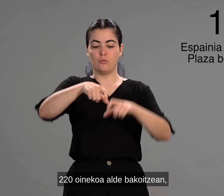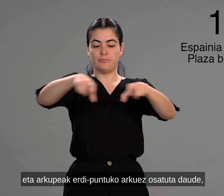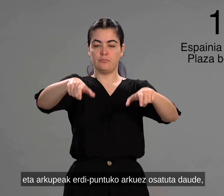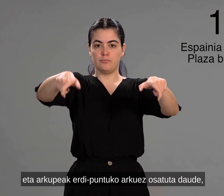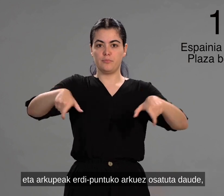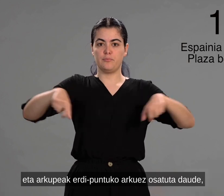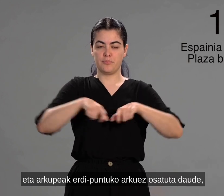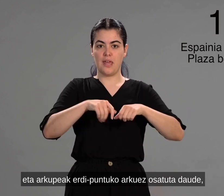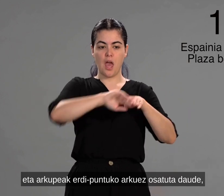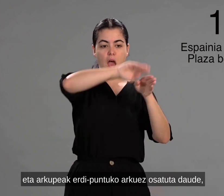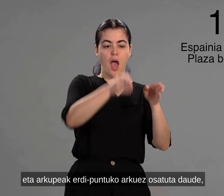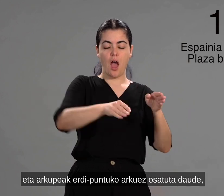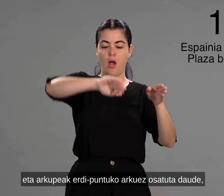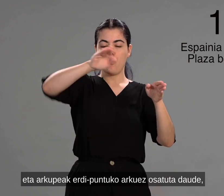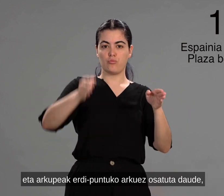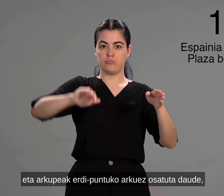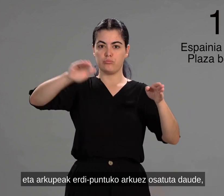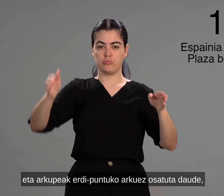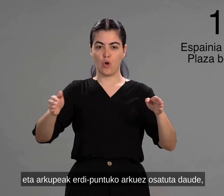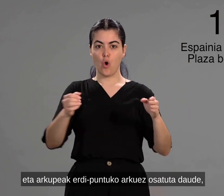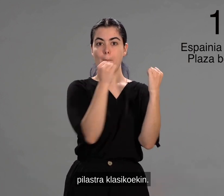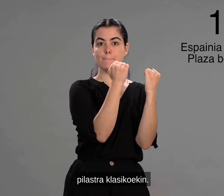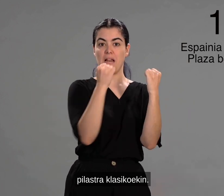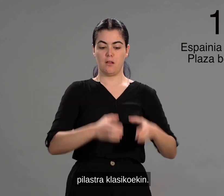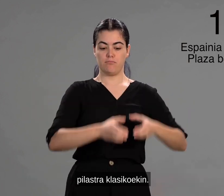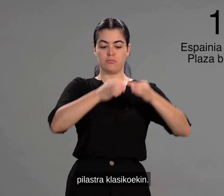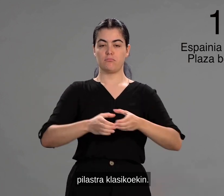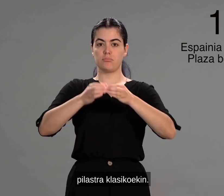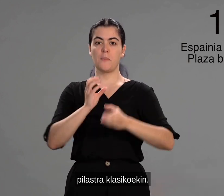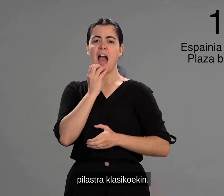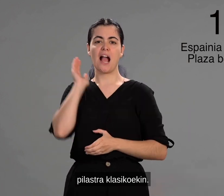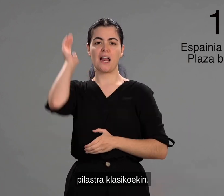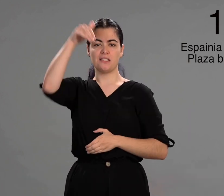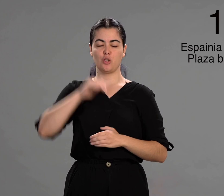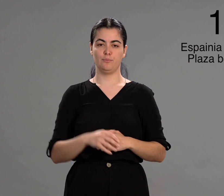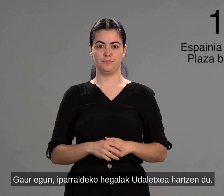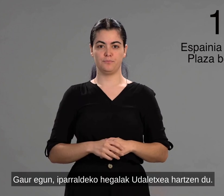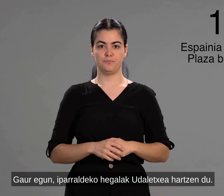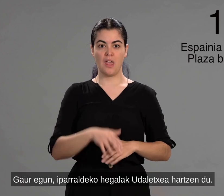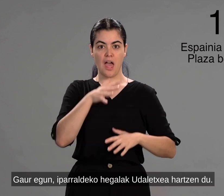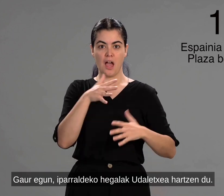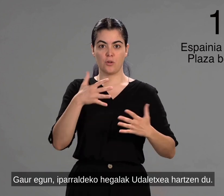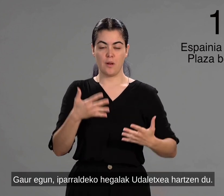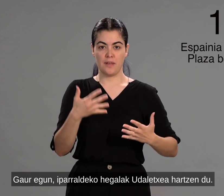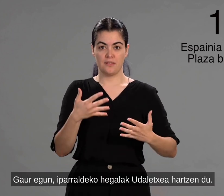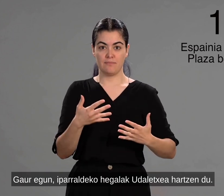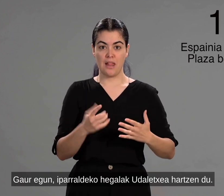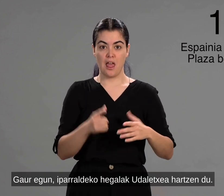eta arkupeak erdi puntuko arkuez osatuta daude pilastra klasikoekin. Gaur egun, iparraldeko egala